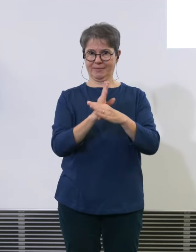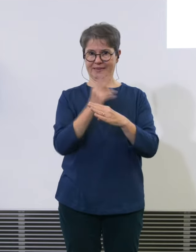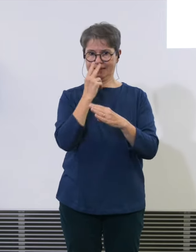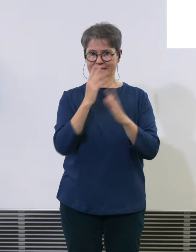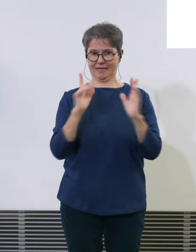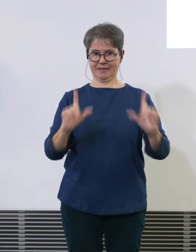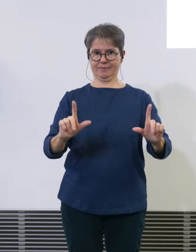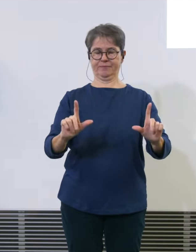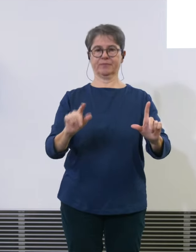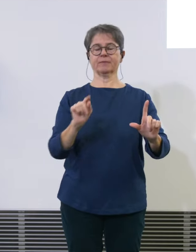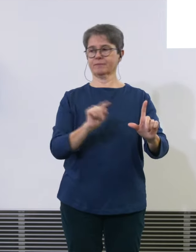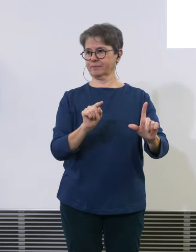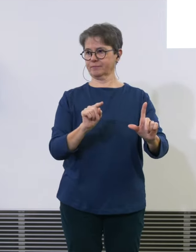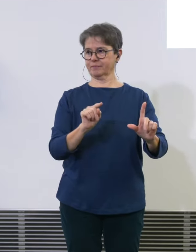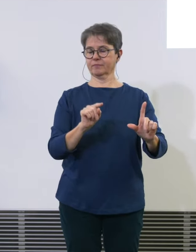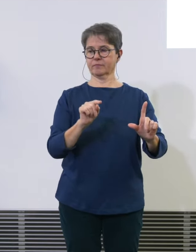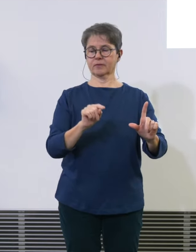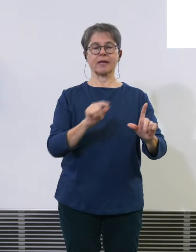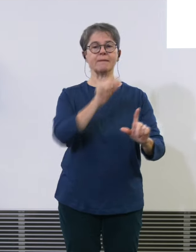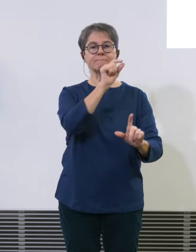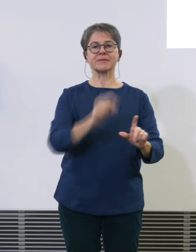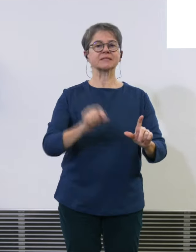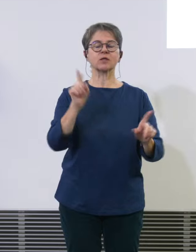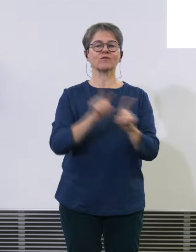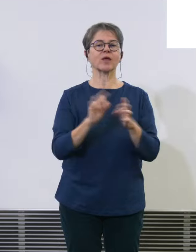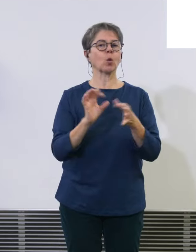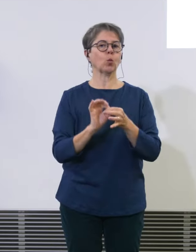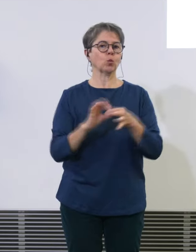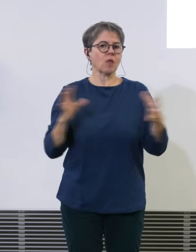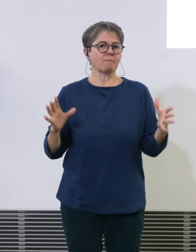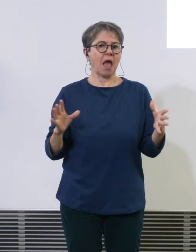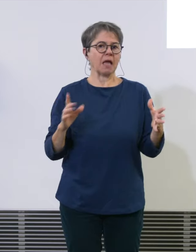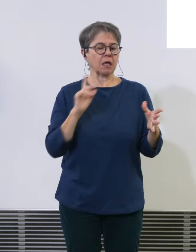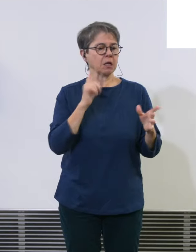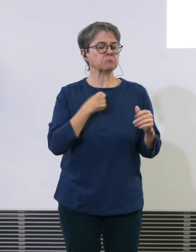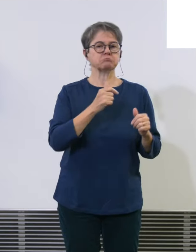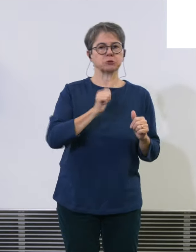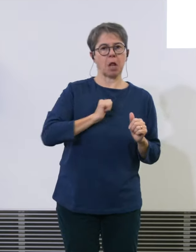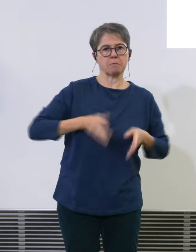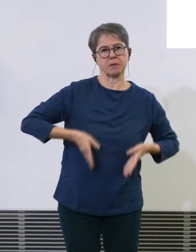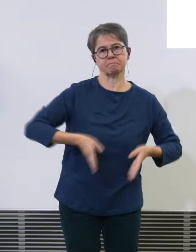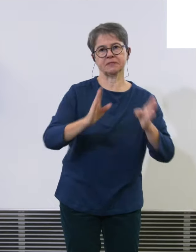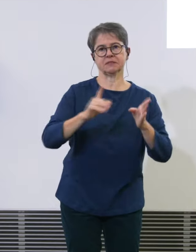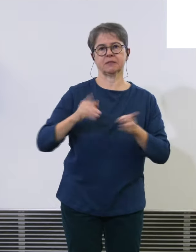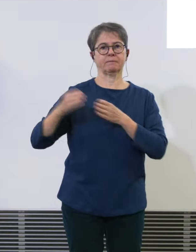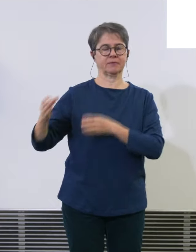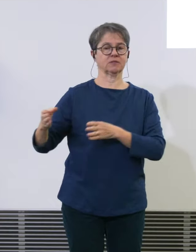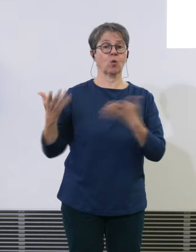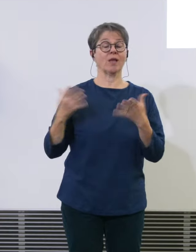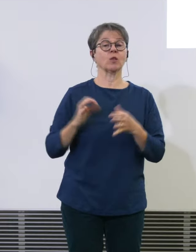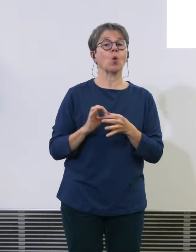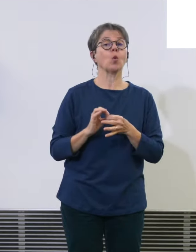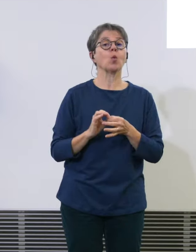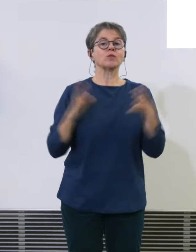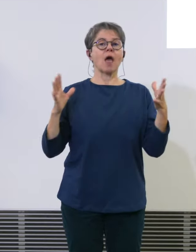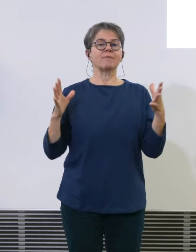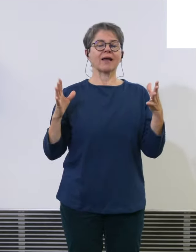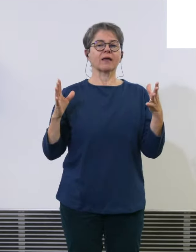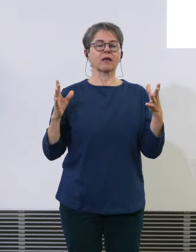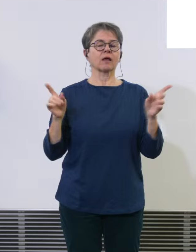unabhängig voneinander. Und diese Unabhängigkeit kreiert wenig Komplexität. Das ist super als